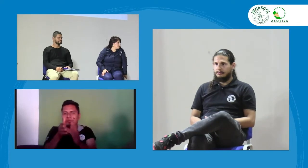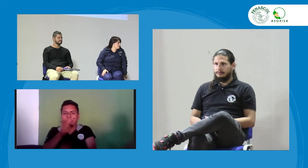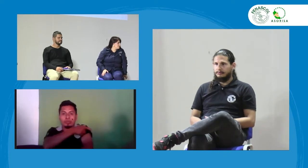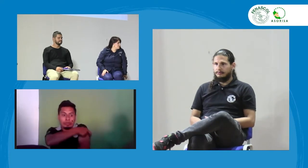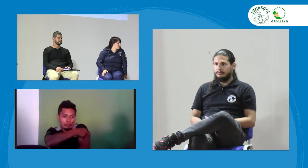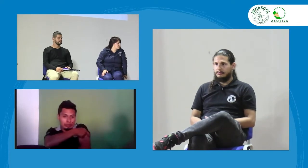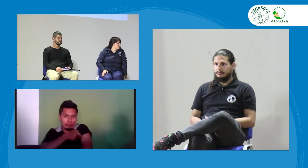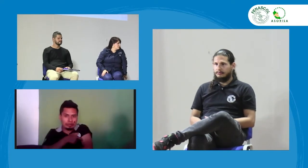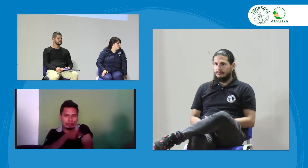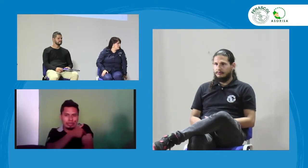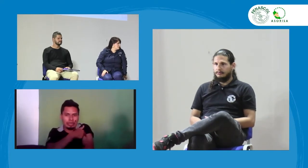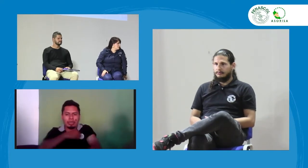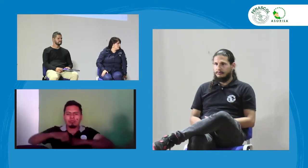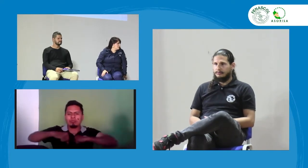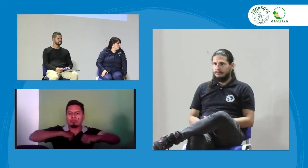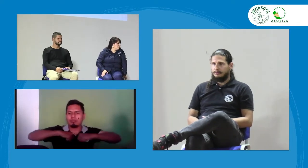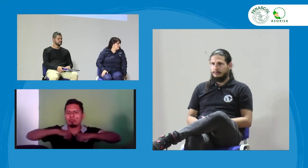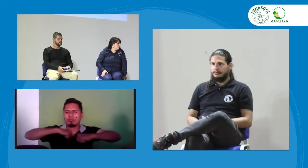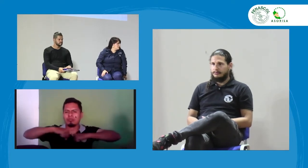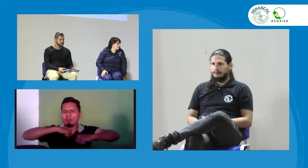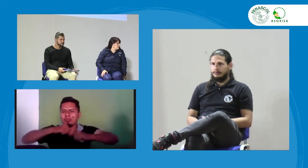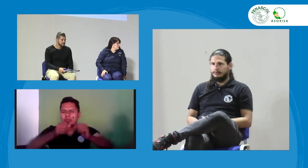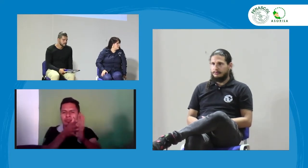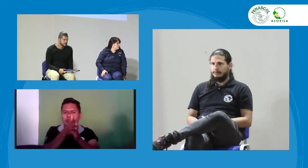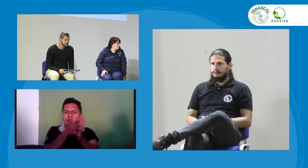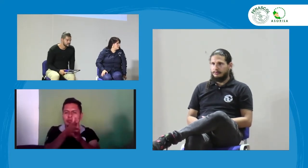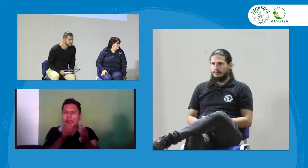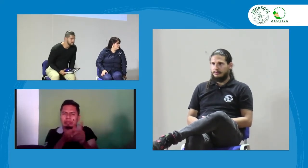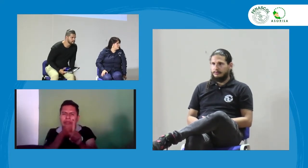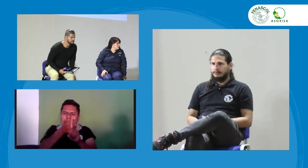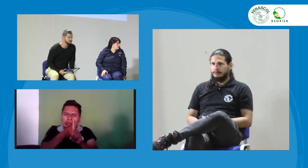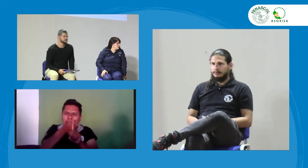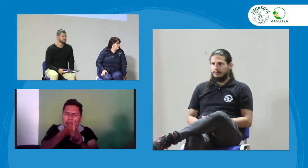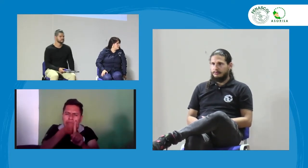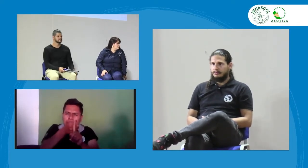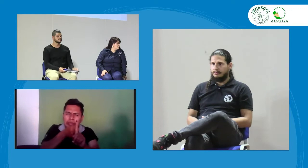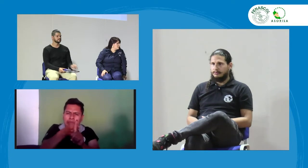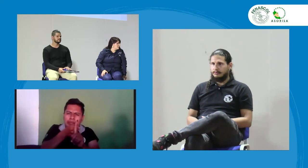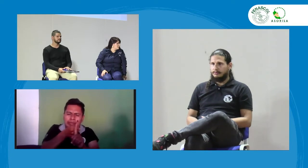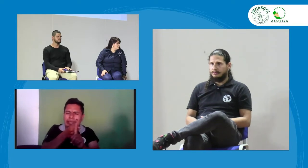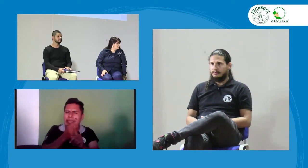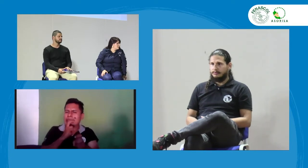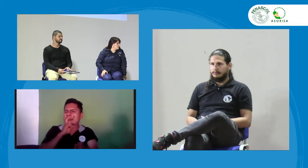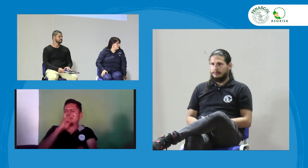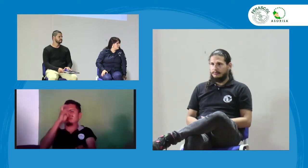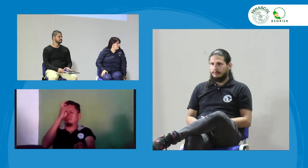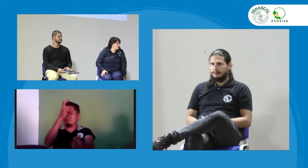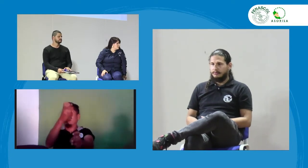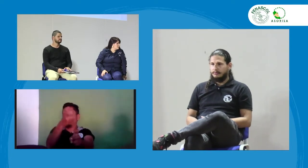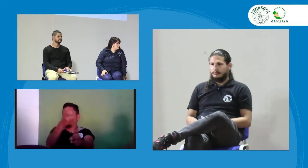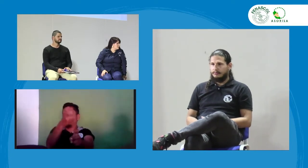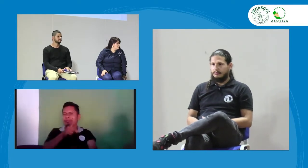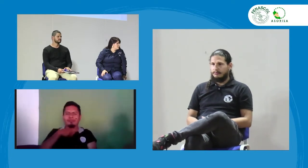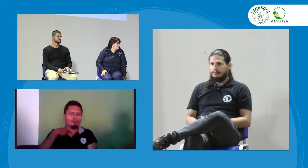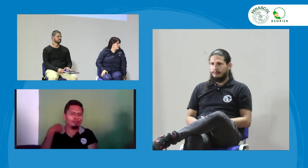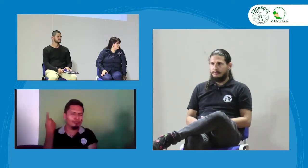También en los diferentes municipios con estos comités que han llevado diferentes acciones y que han hecho